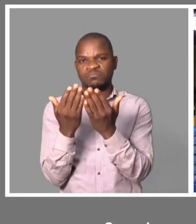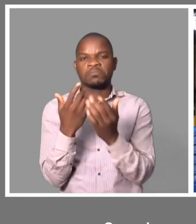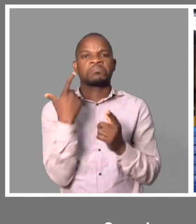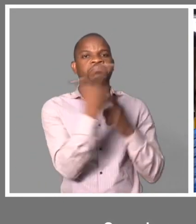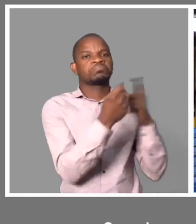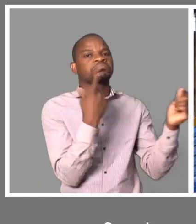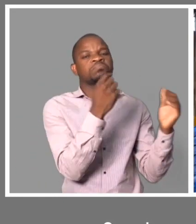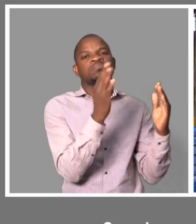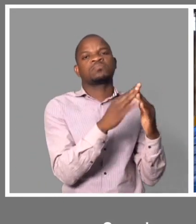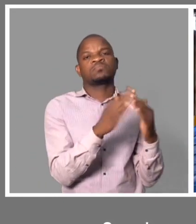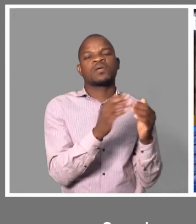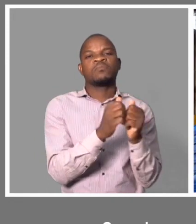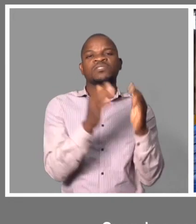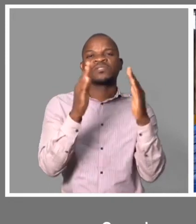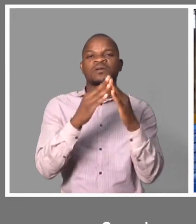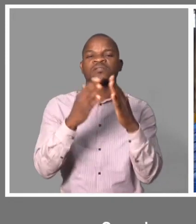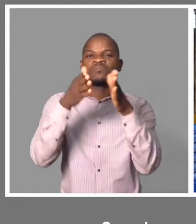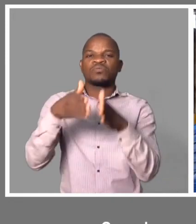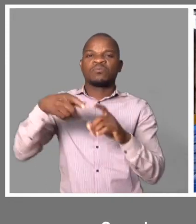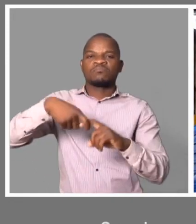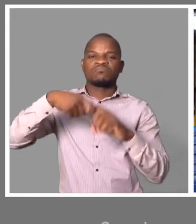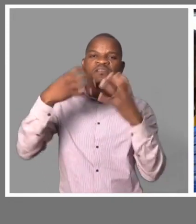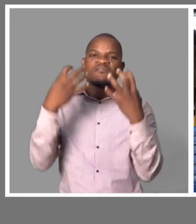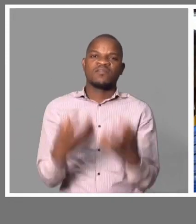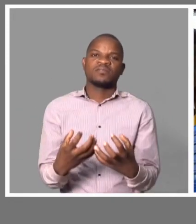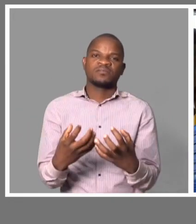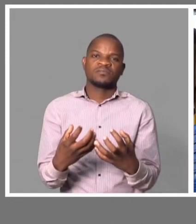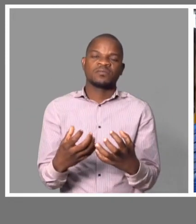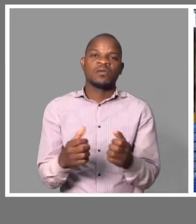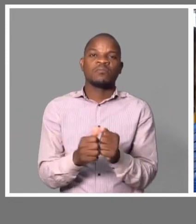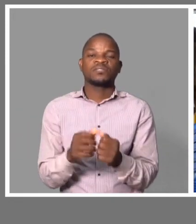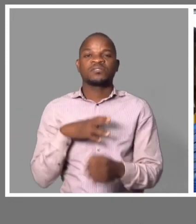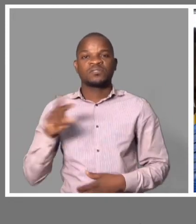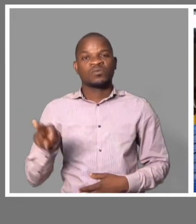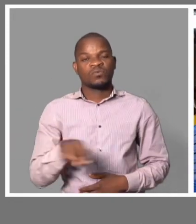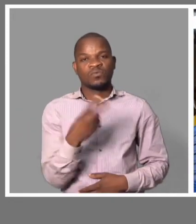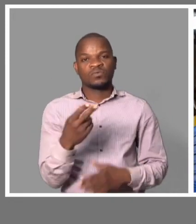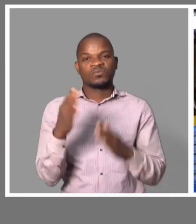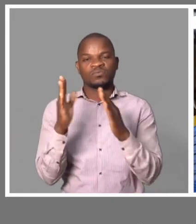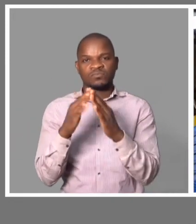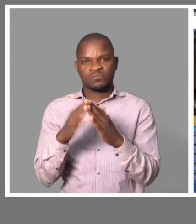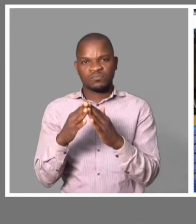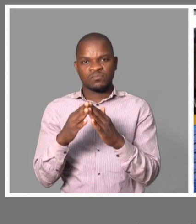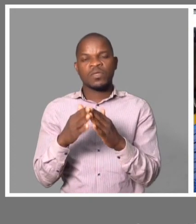As casas ficaram vazias. E as que têm pessoas, são pessoas que dependem de negócios. Negócios